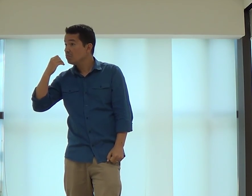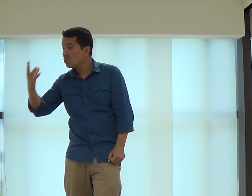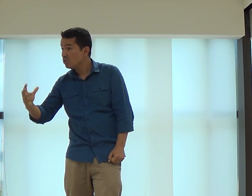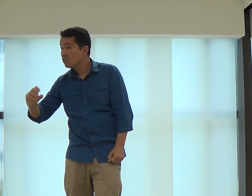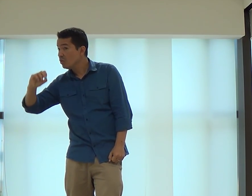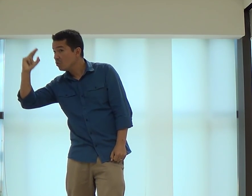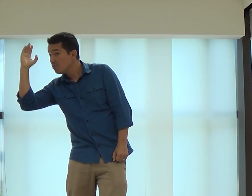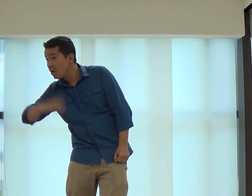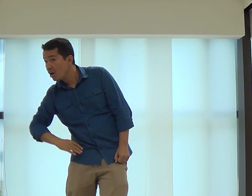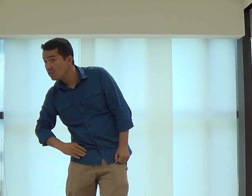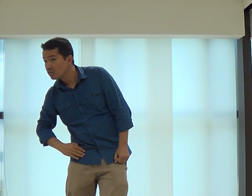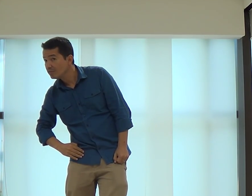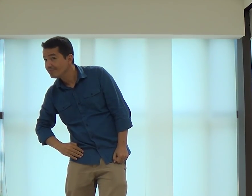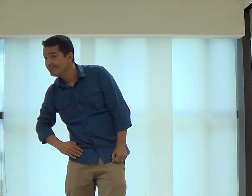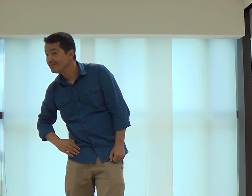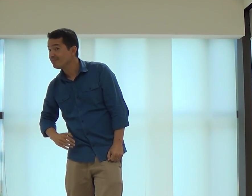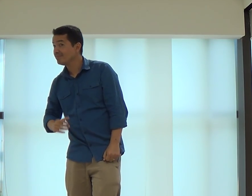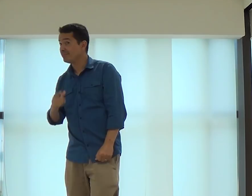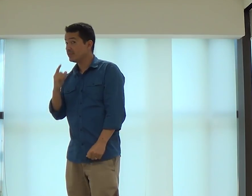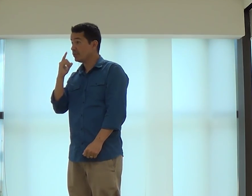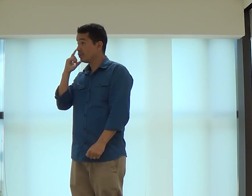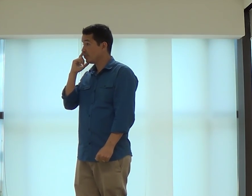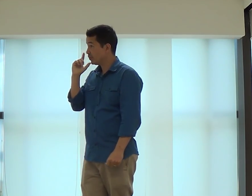sendo mal, vai aparecer. Deus vai estar vendo.